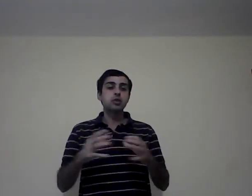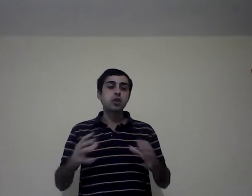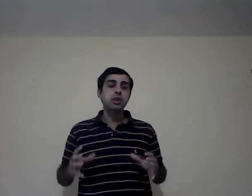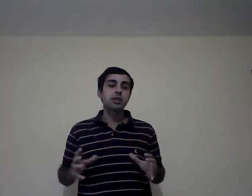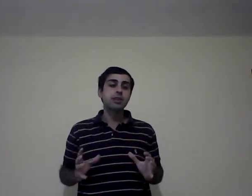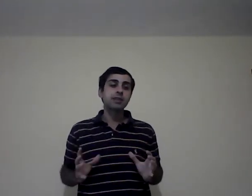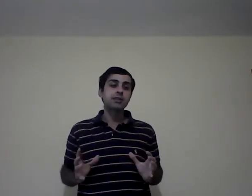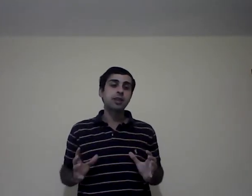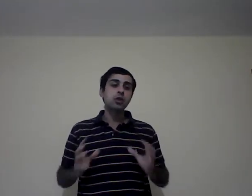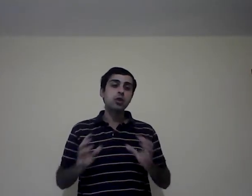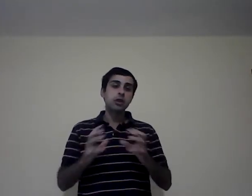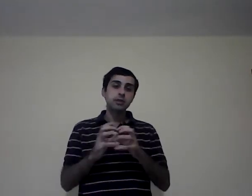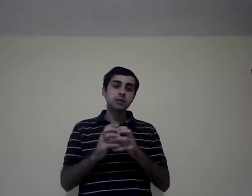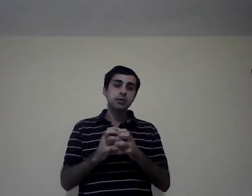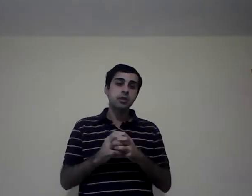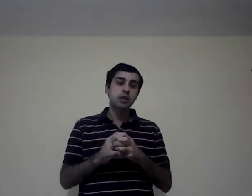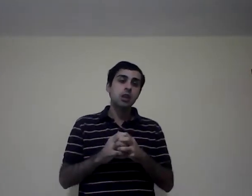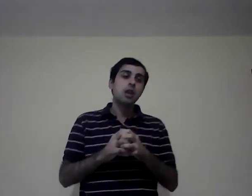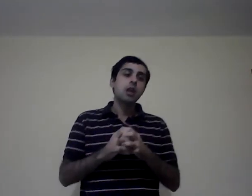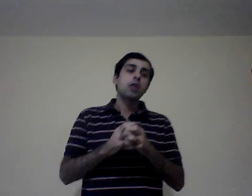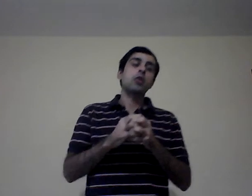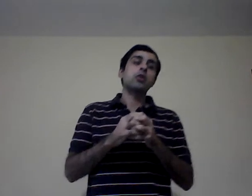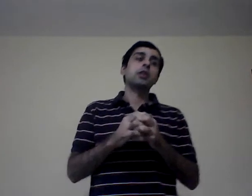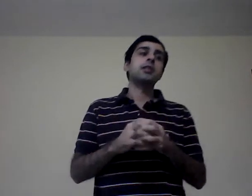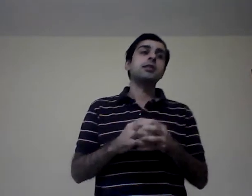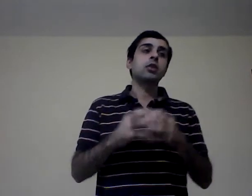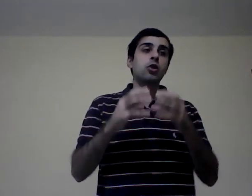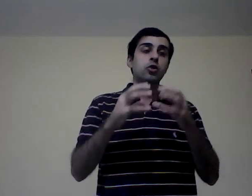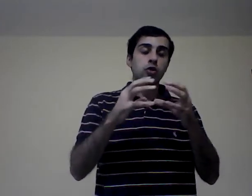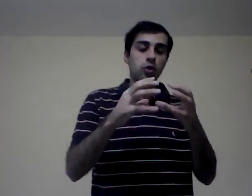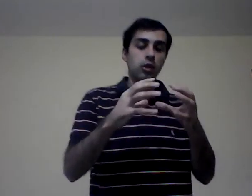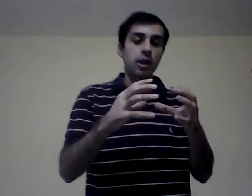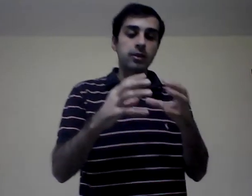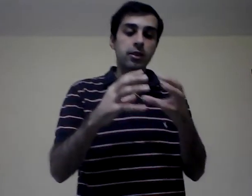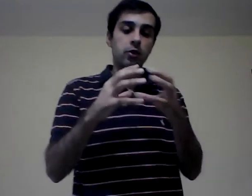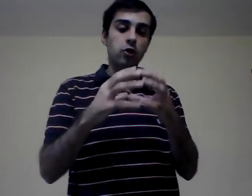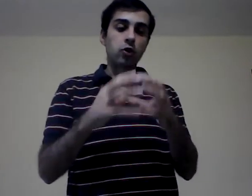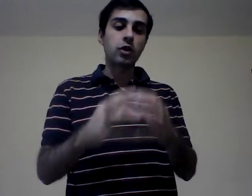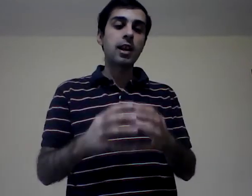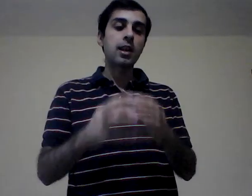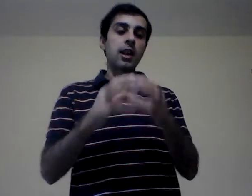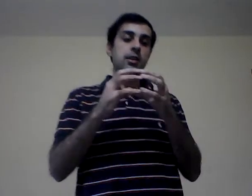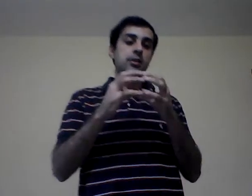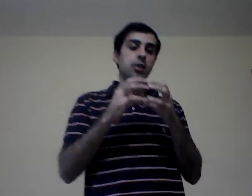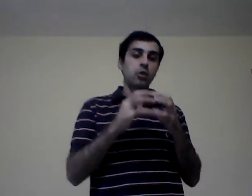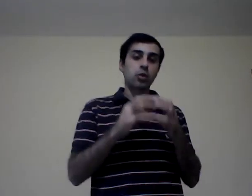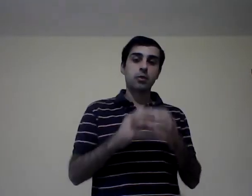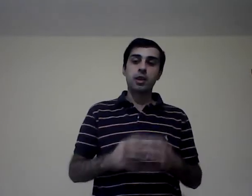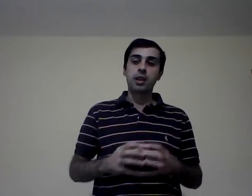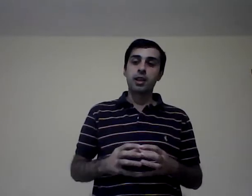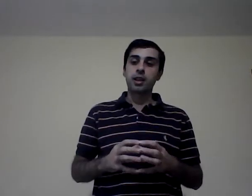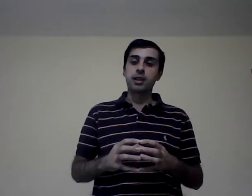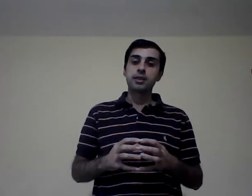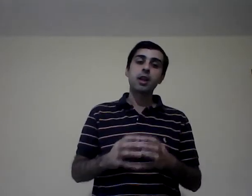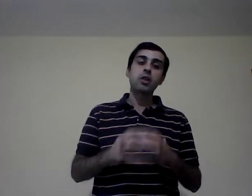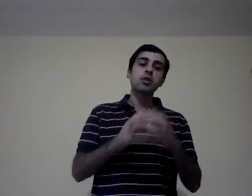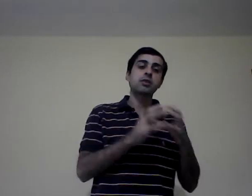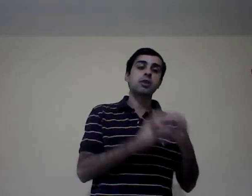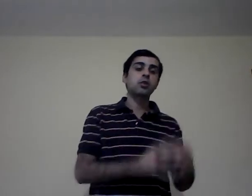de tres sectores, donde está el sector social, el sector Estado y el sector